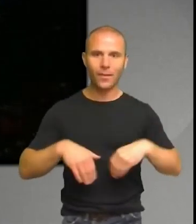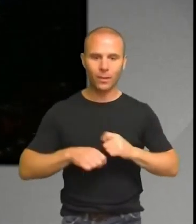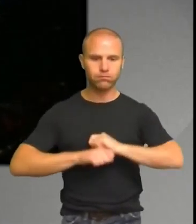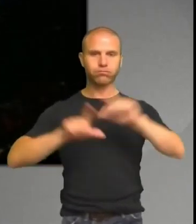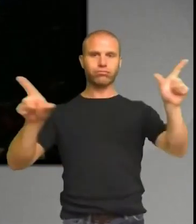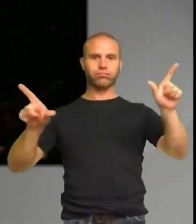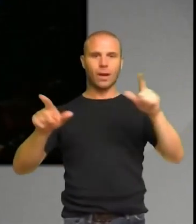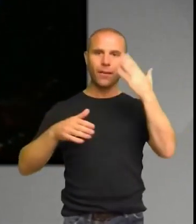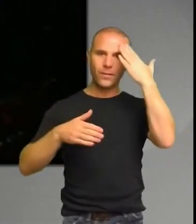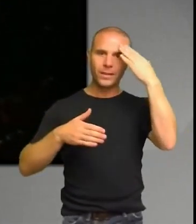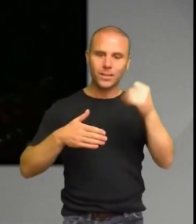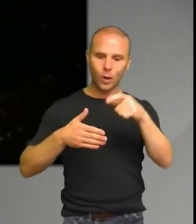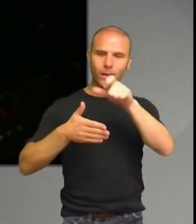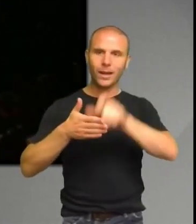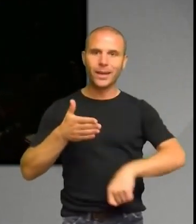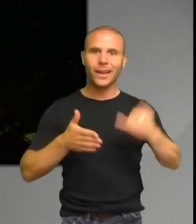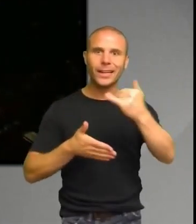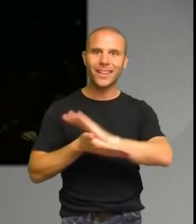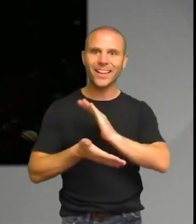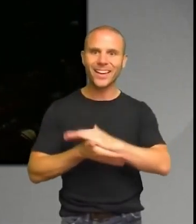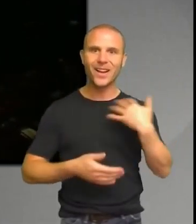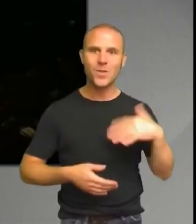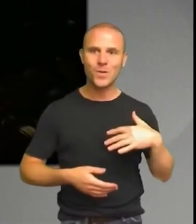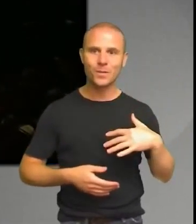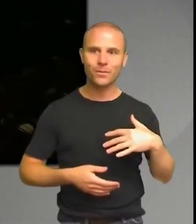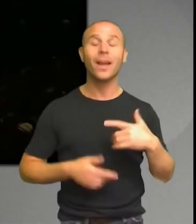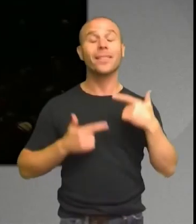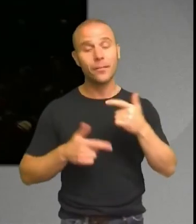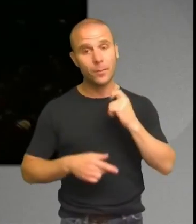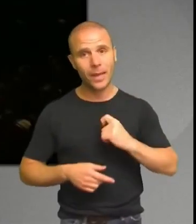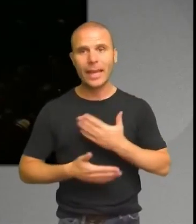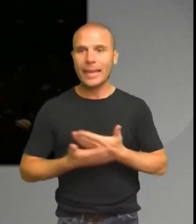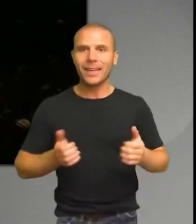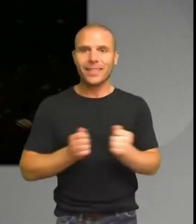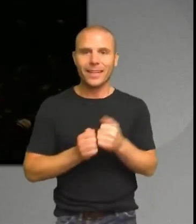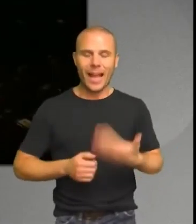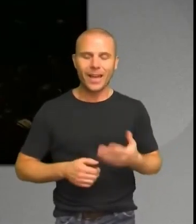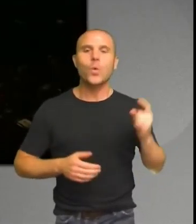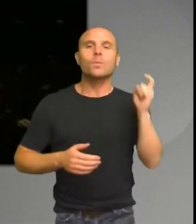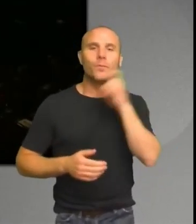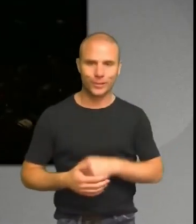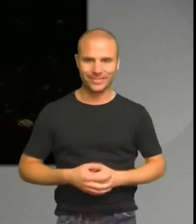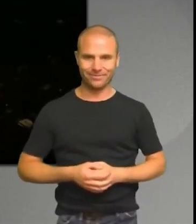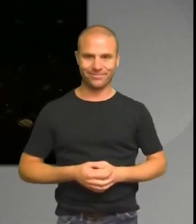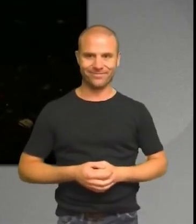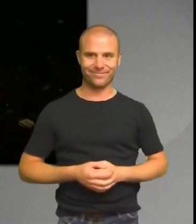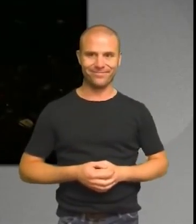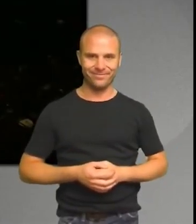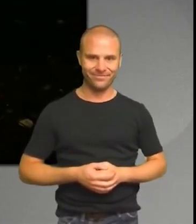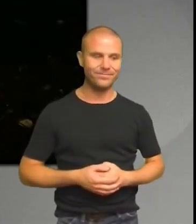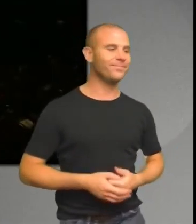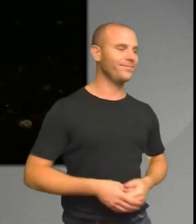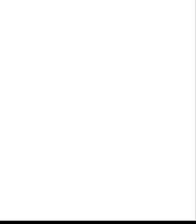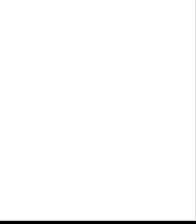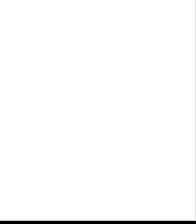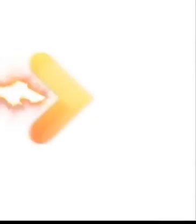för